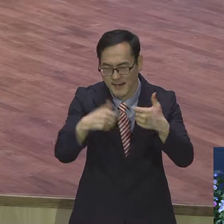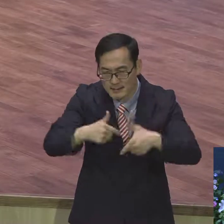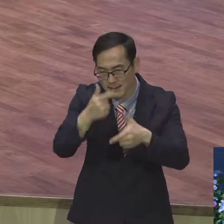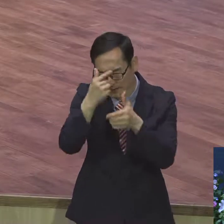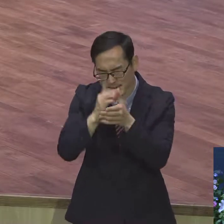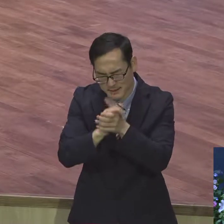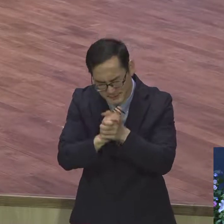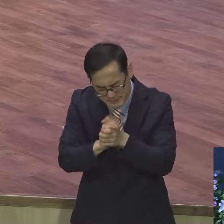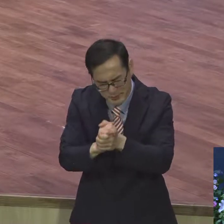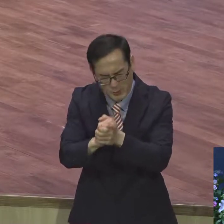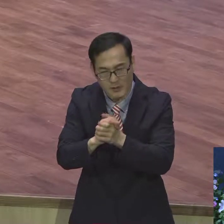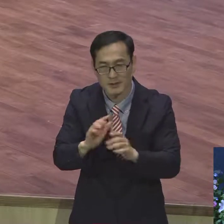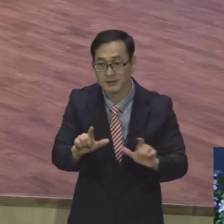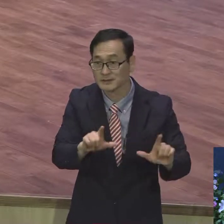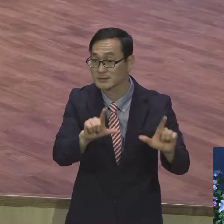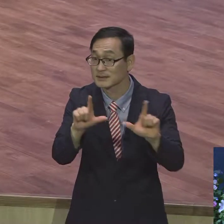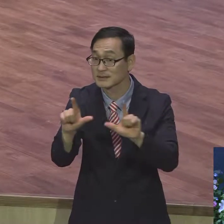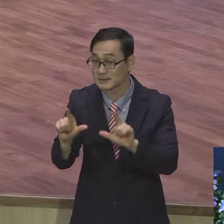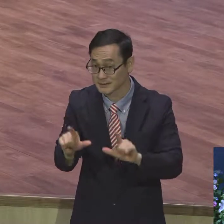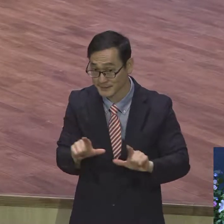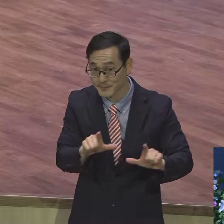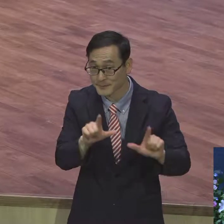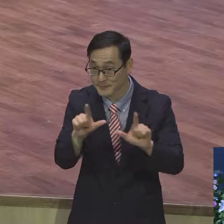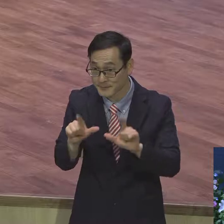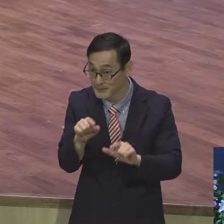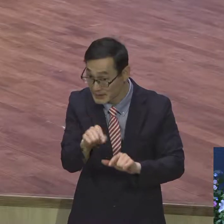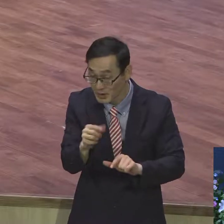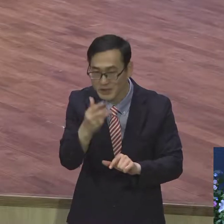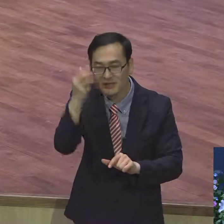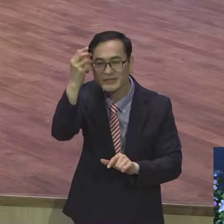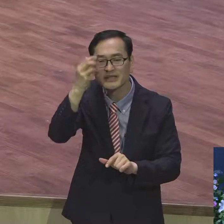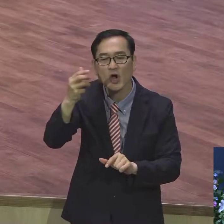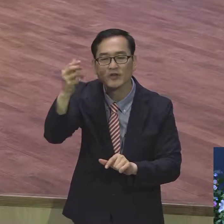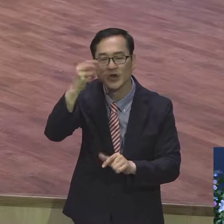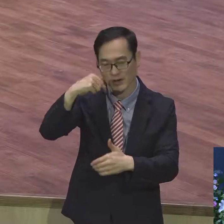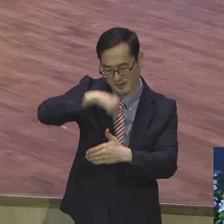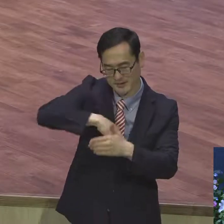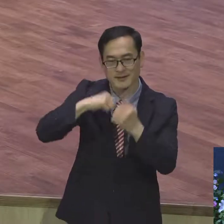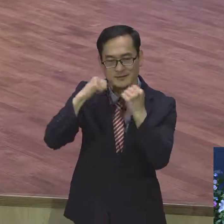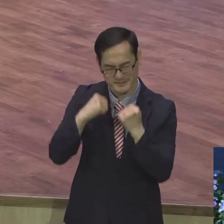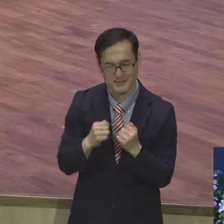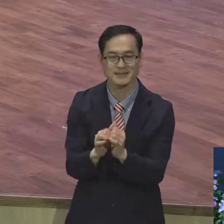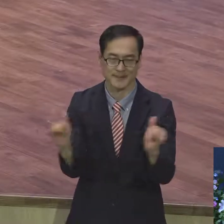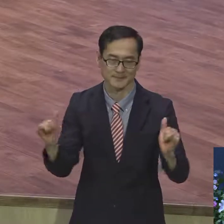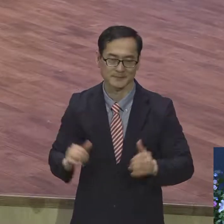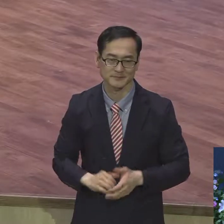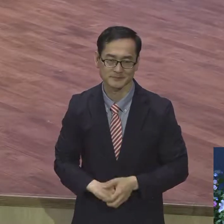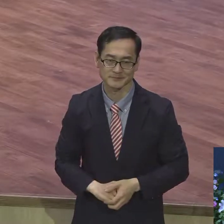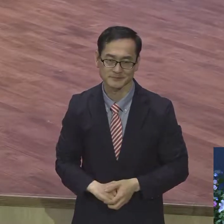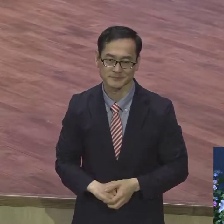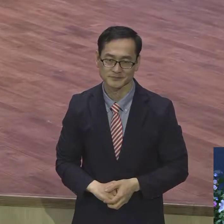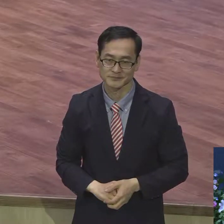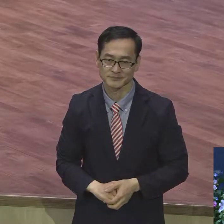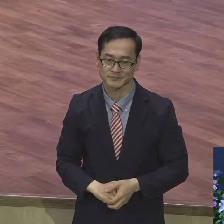기도하는 삶이 그게 선명의 사람이에요. 자신을 바라보면 뭐요.